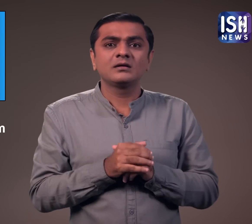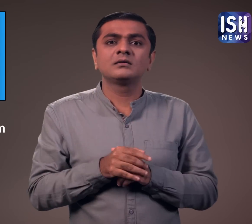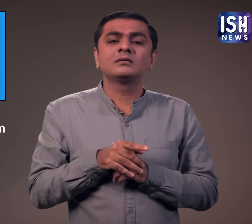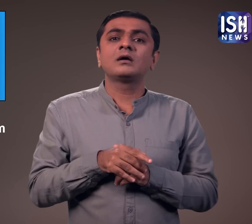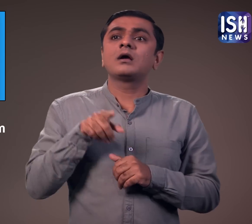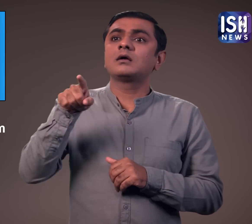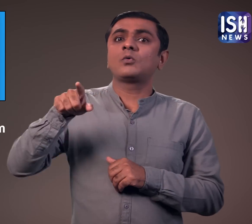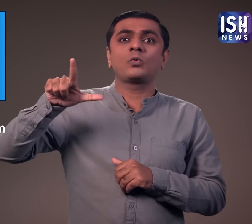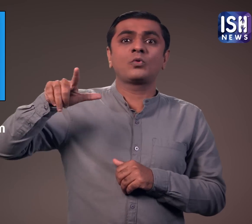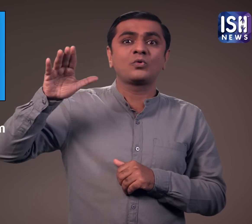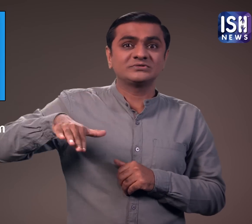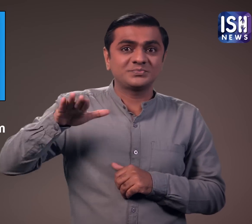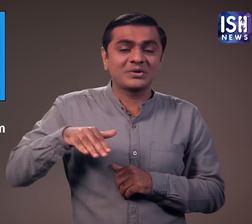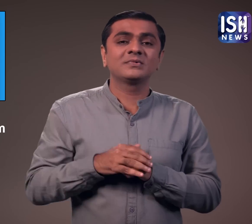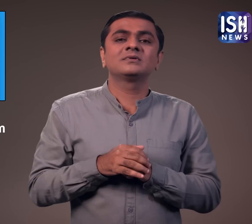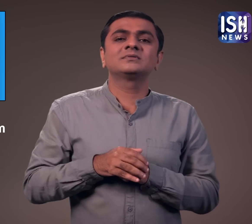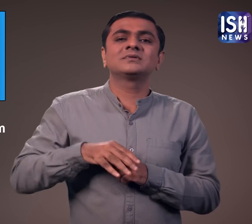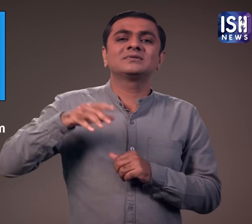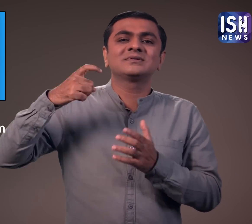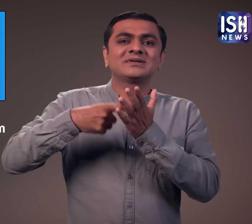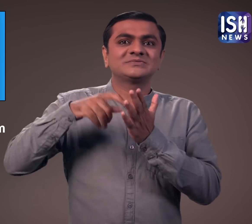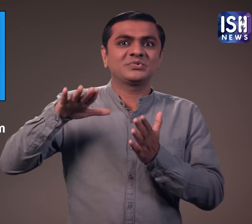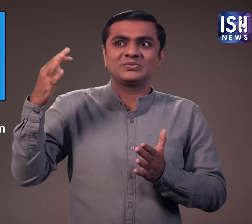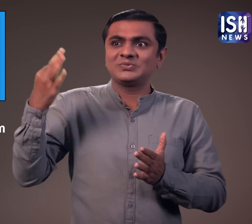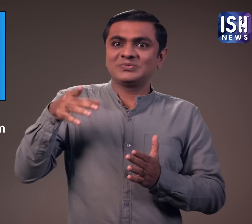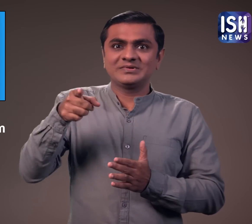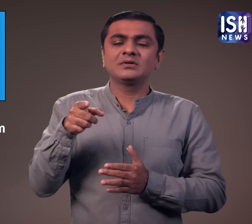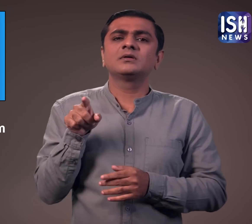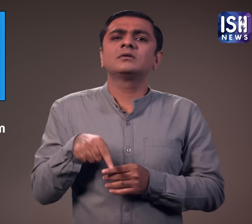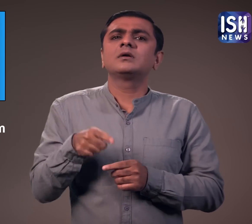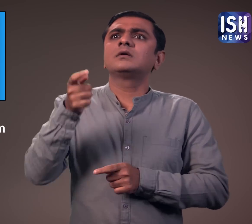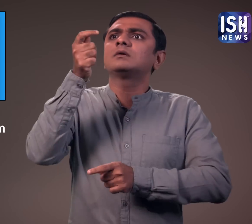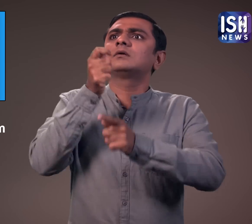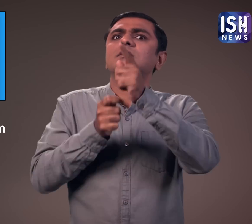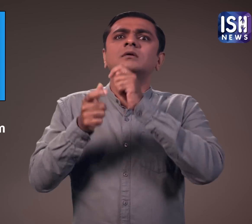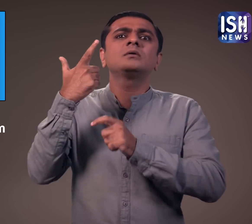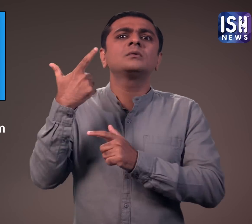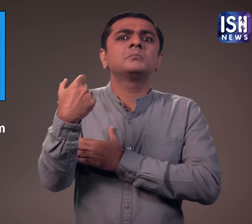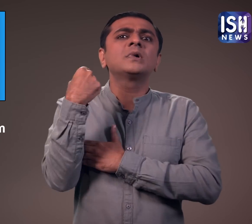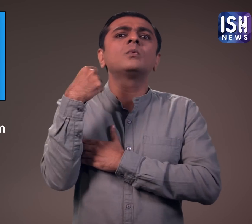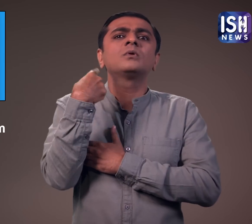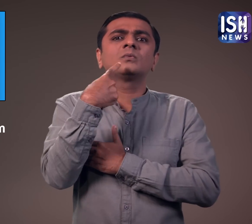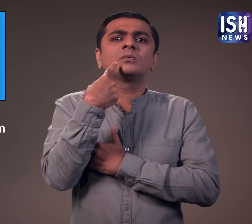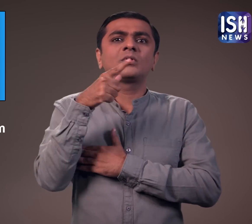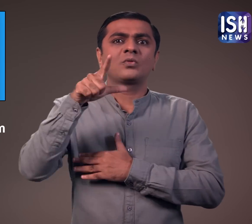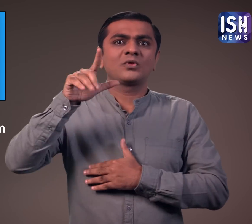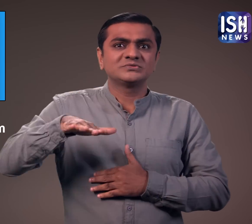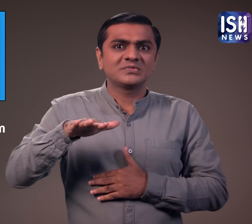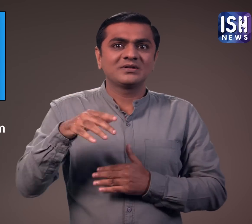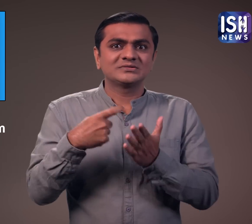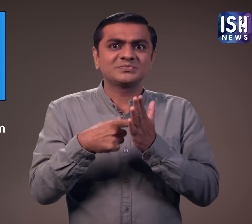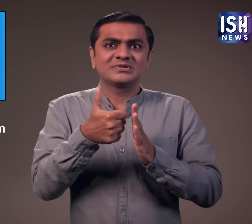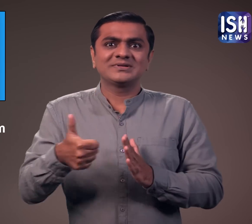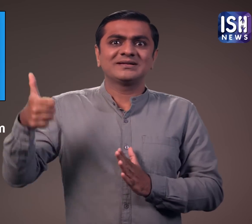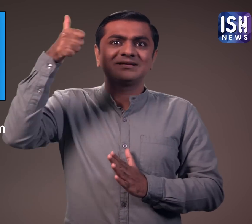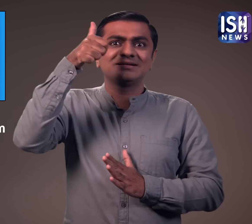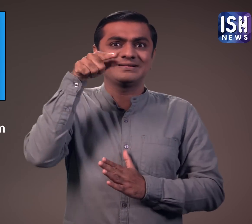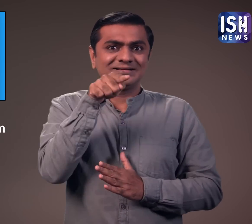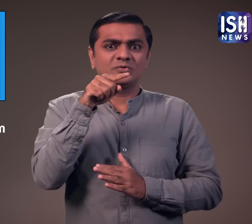यह नया संसत भवन है और प्रतीक के अनावरन का अधिकार लोकसभा अध्यक्ष ओम बिरला के